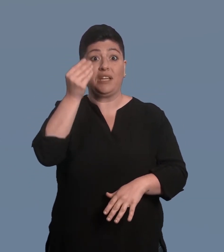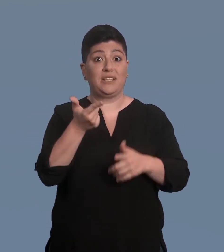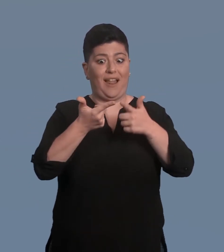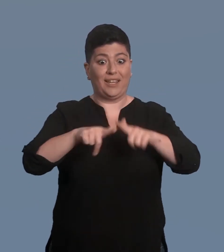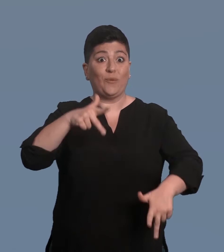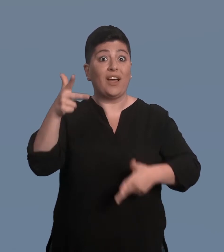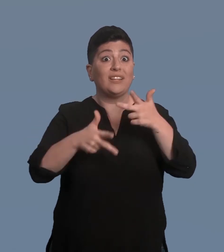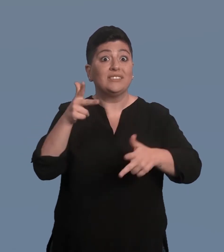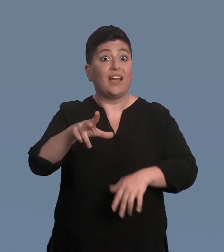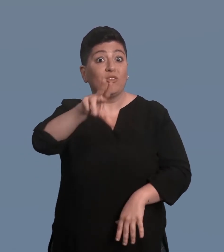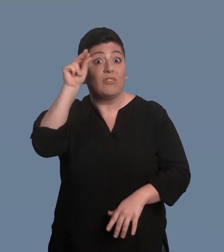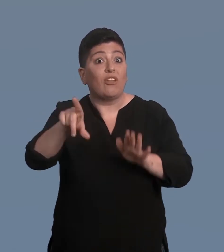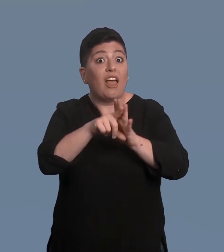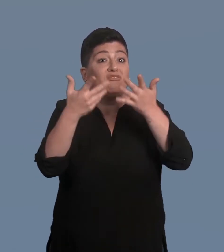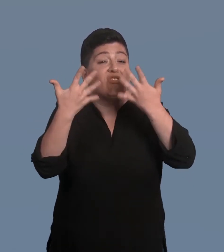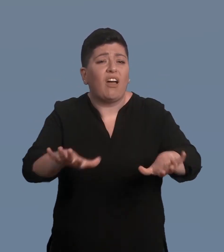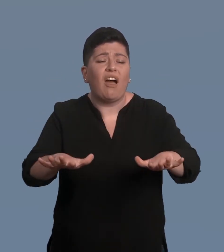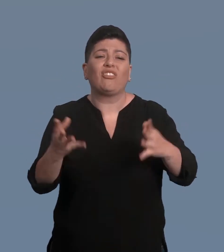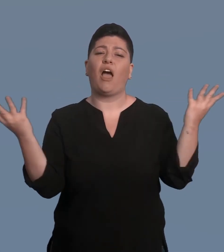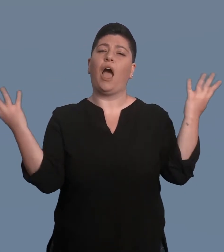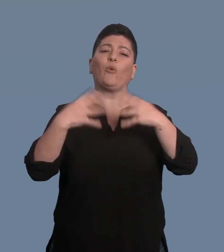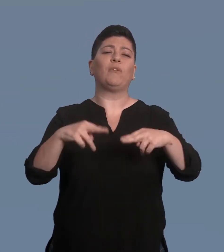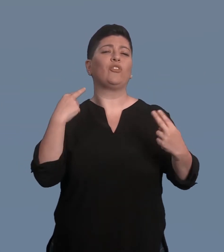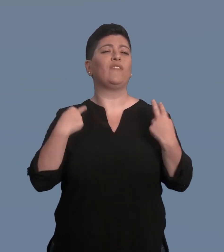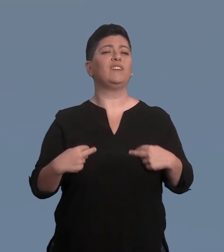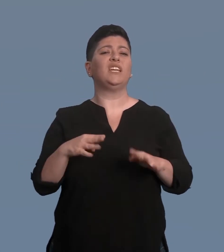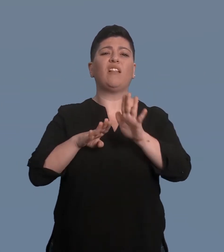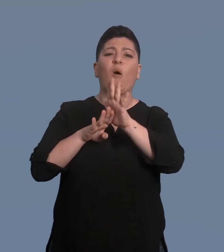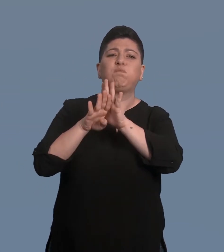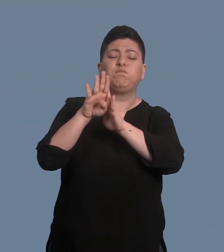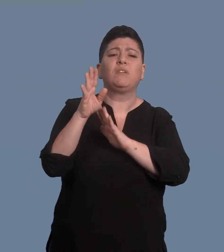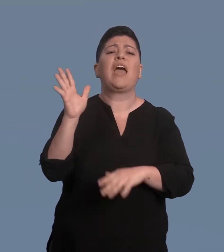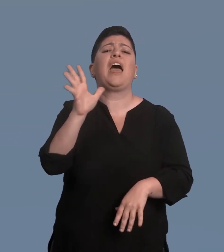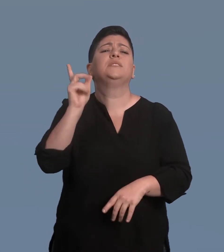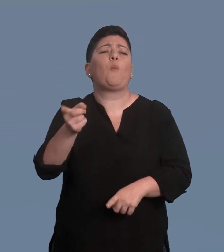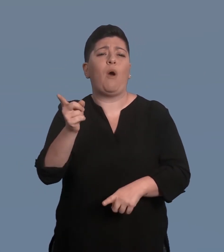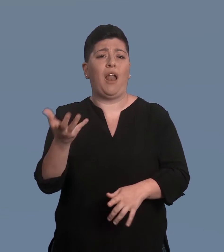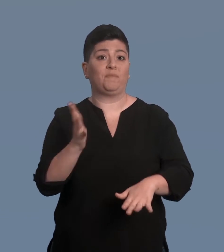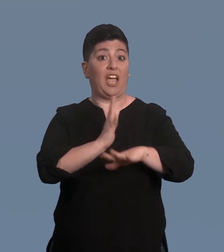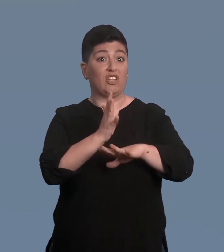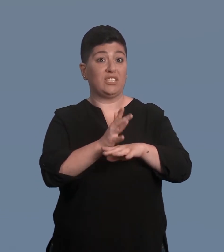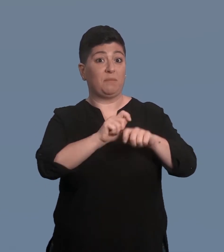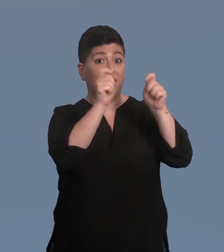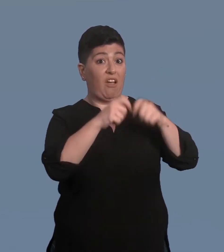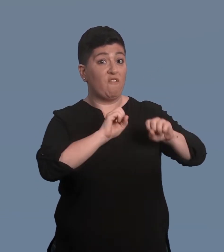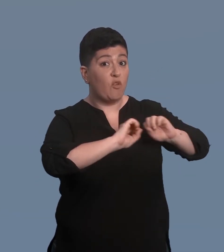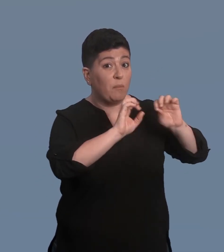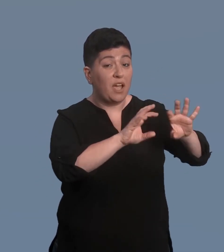Molte persone non udenti si attendono che un riconoscimento legale della lingua dei segni comporti miglioramenti concreti, per esempio nell